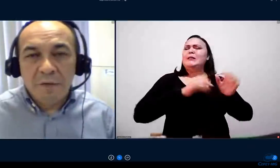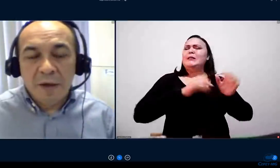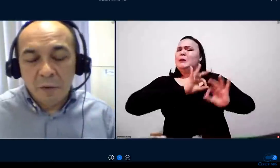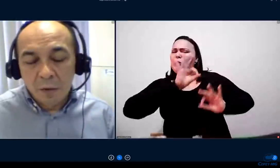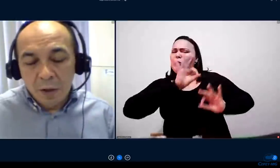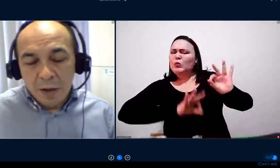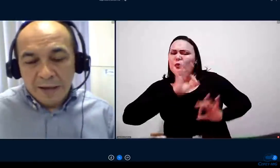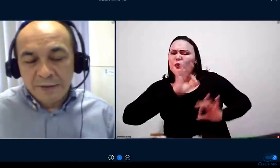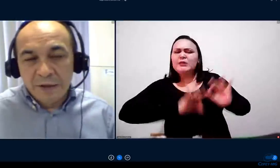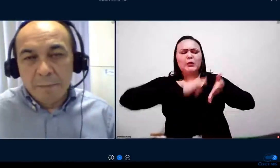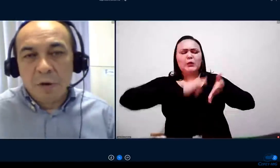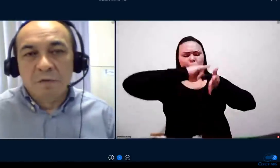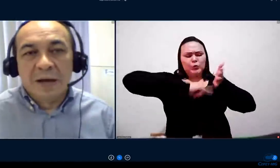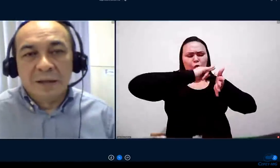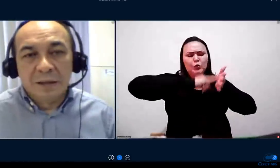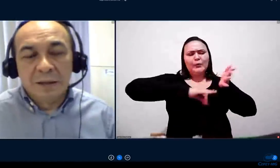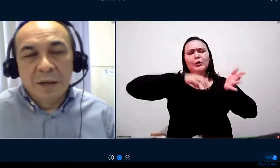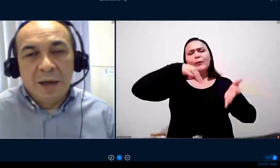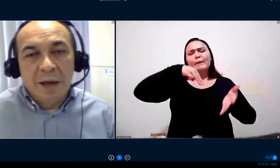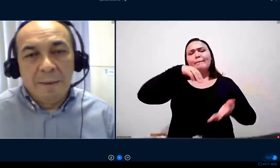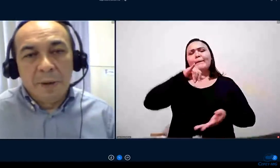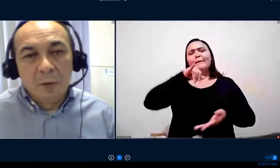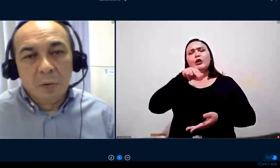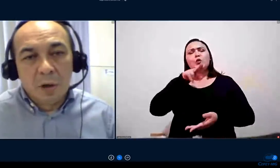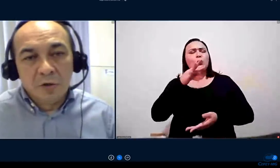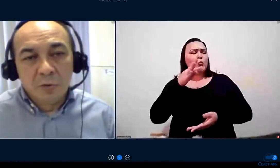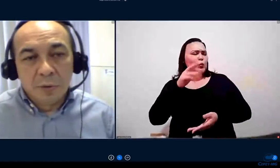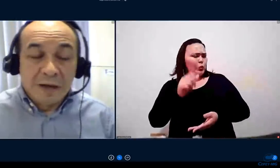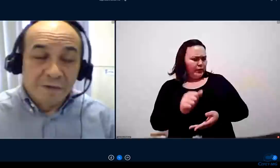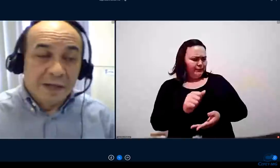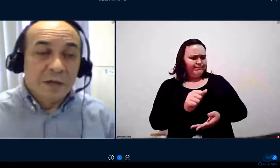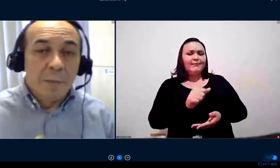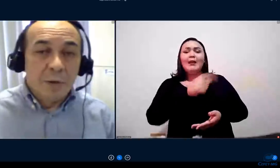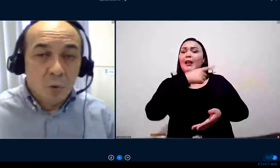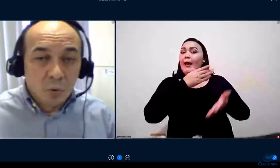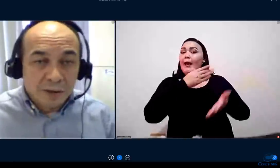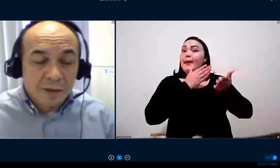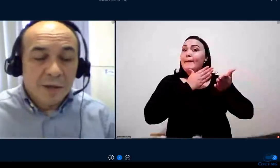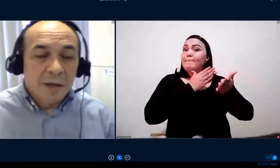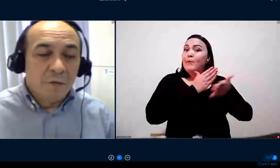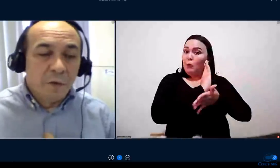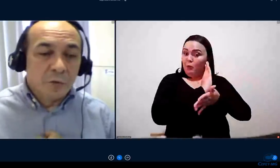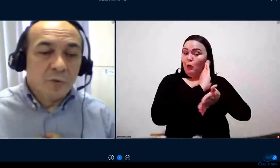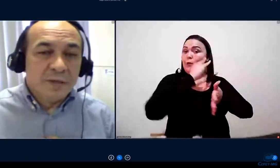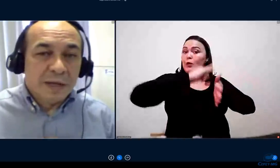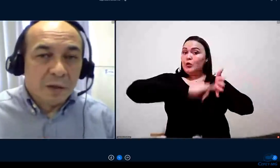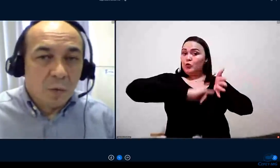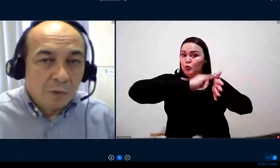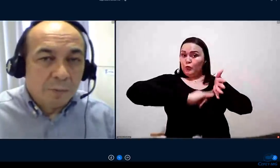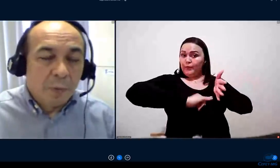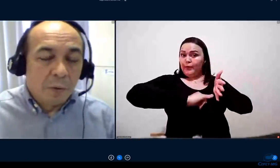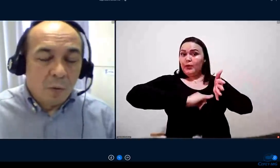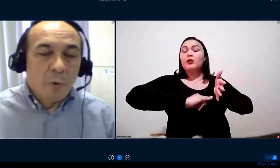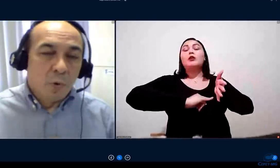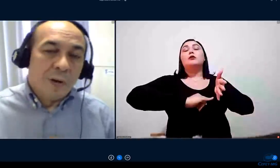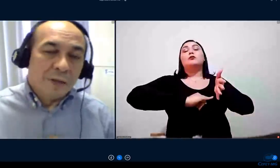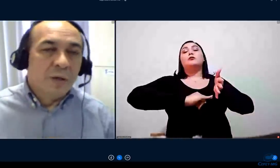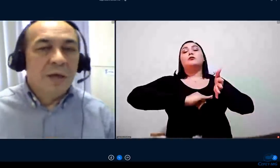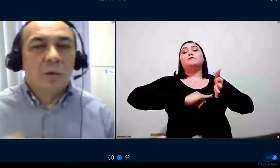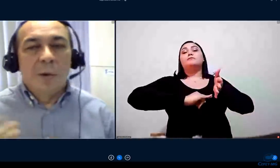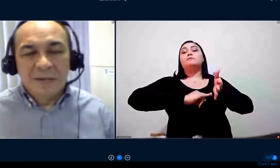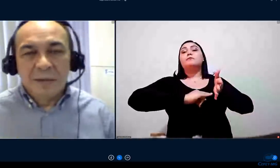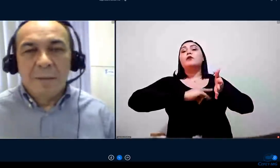ela veio a ser aprovada pelo nosso, na verdade, é uma minuta que foi customizada com a